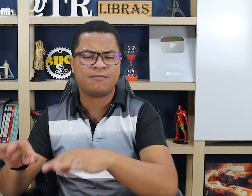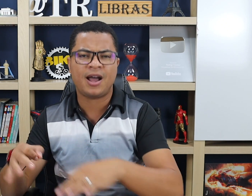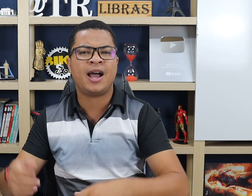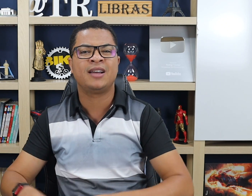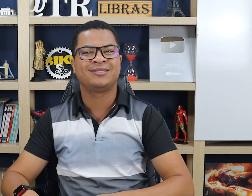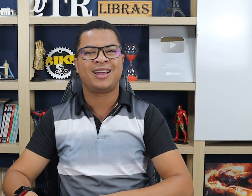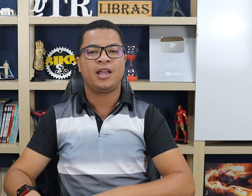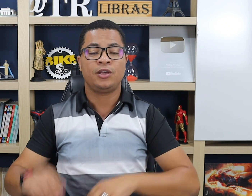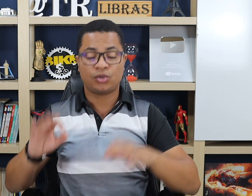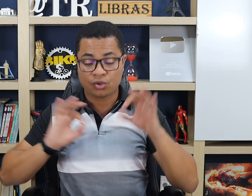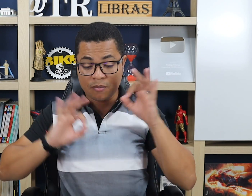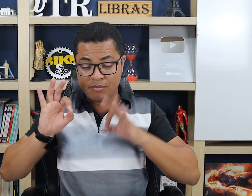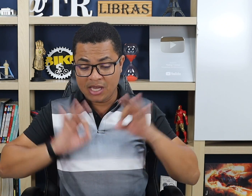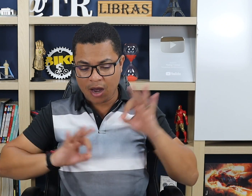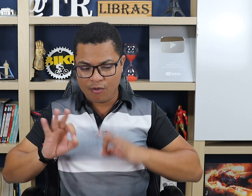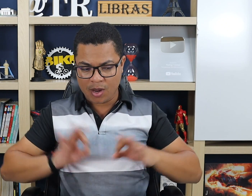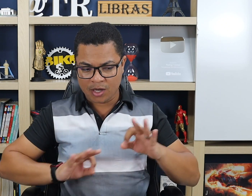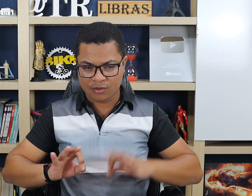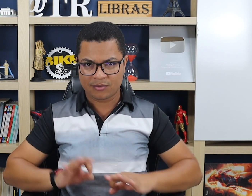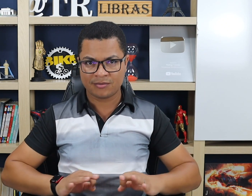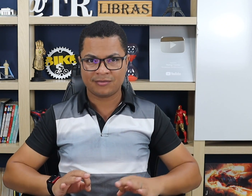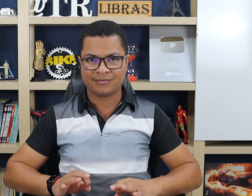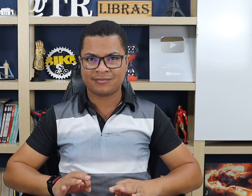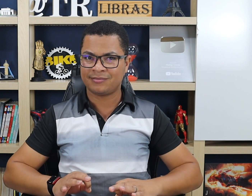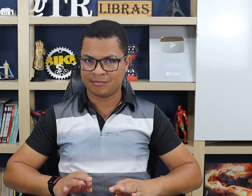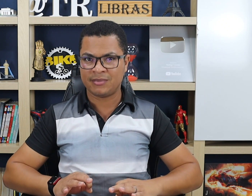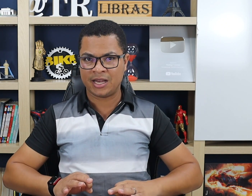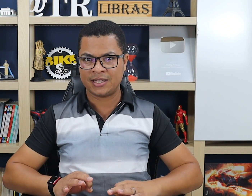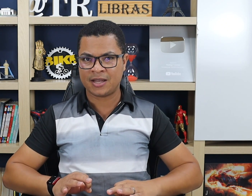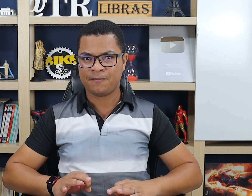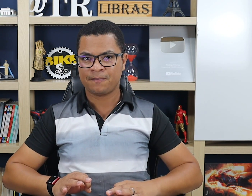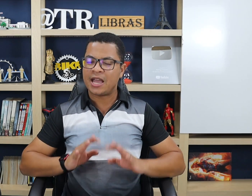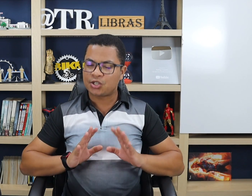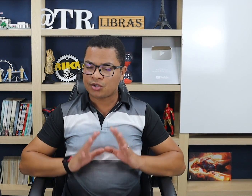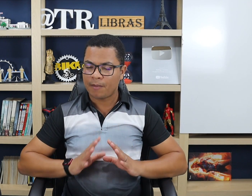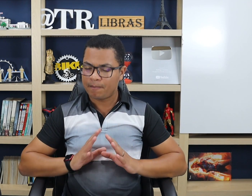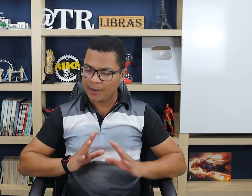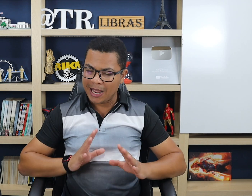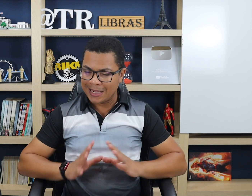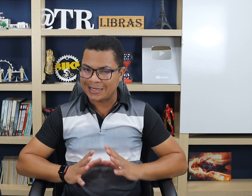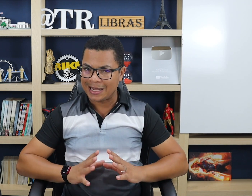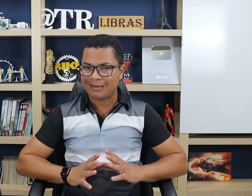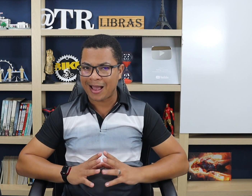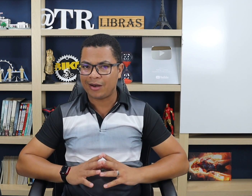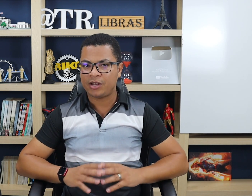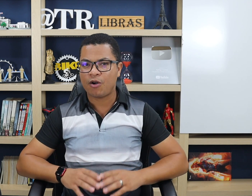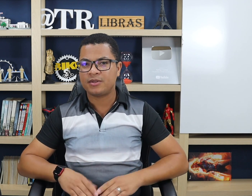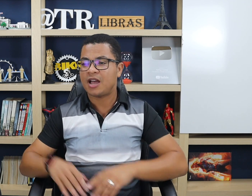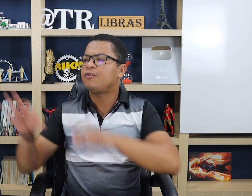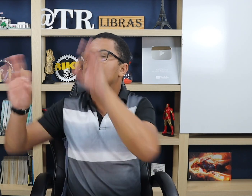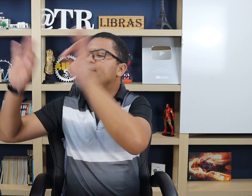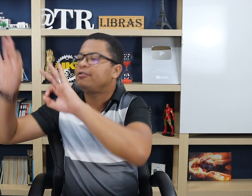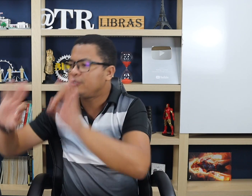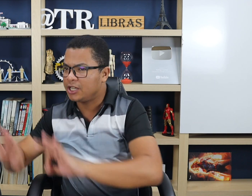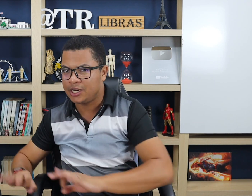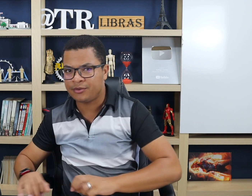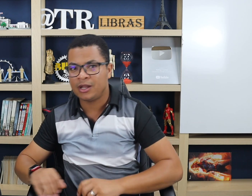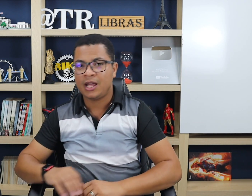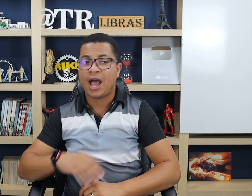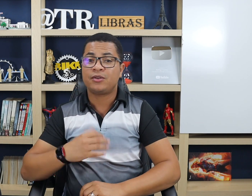arrumar. Estou me arrumando. Beleza? É só para esse detalhe. Não tem como você, ah, vou arrumar fulano. A